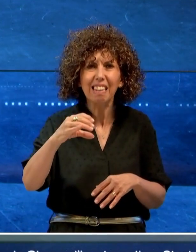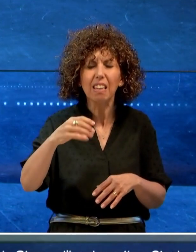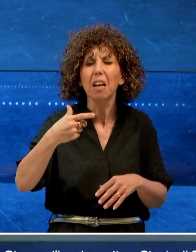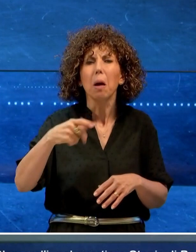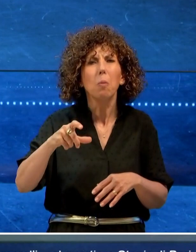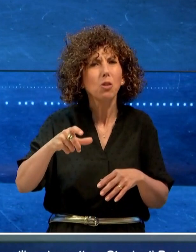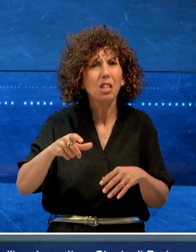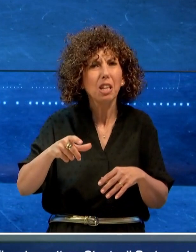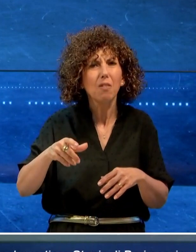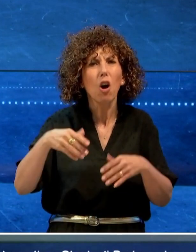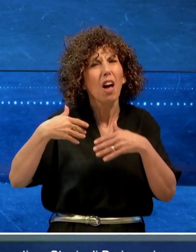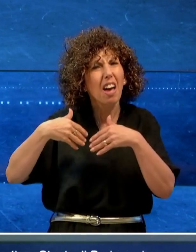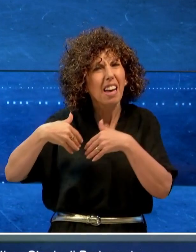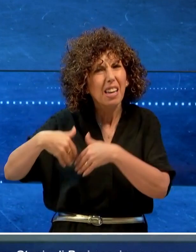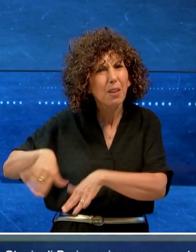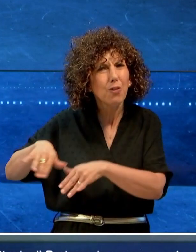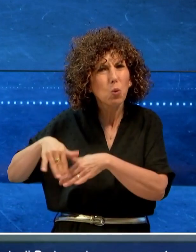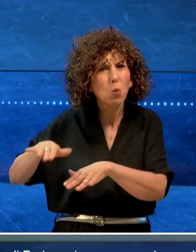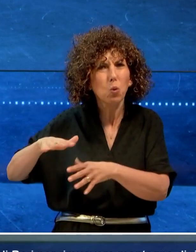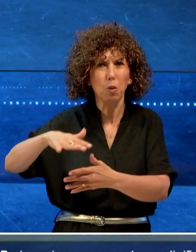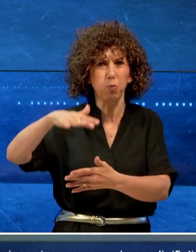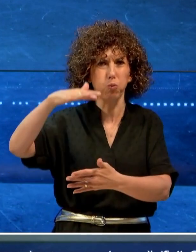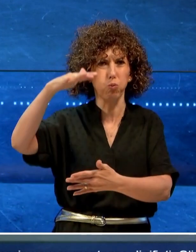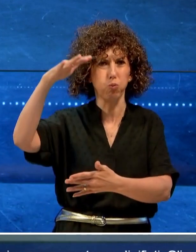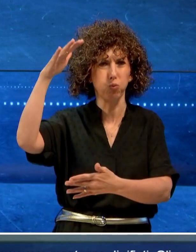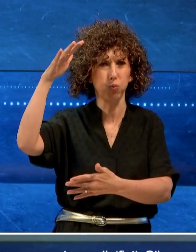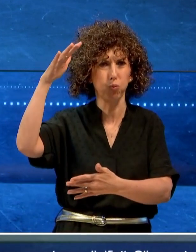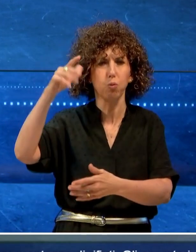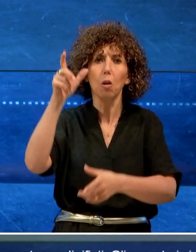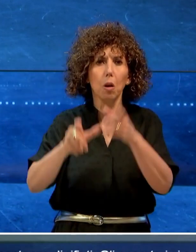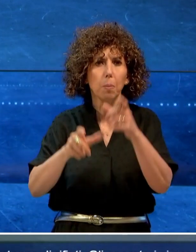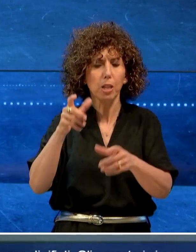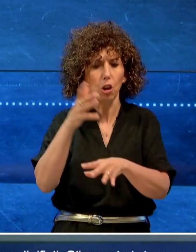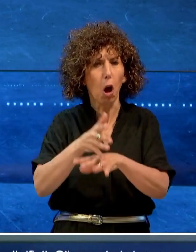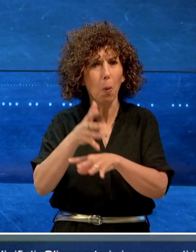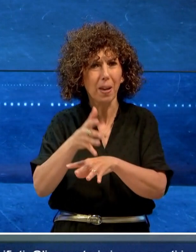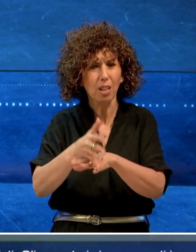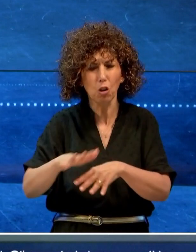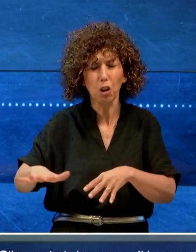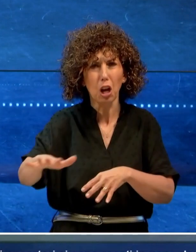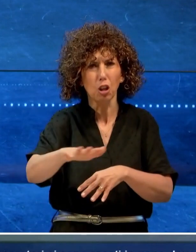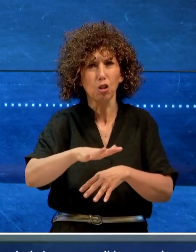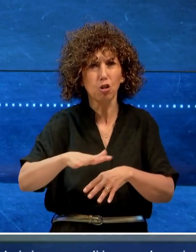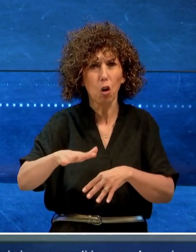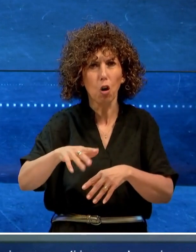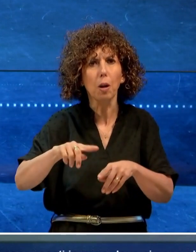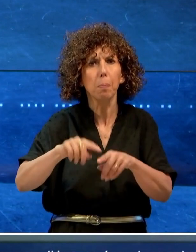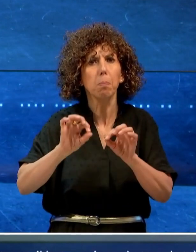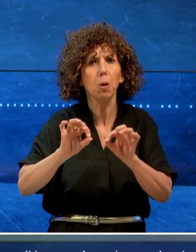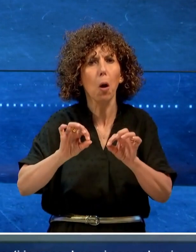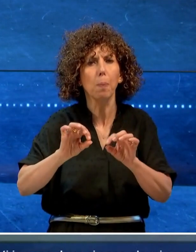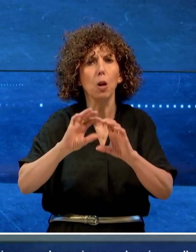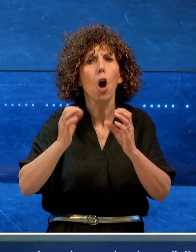montagne di rifiuti. Gli operatori si sono recati in zone dove ci sono alcuni carrellati condominali